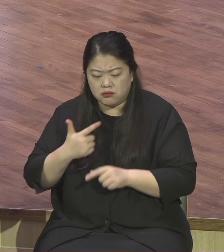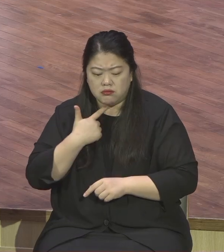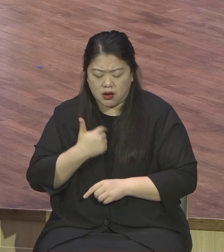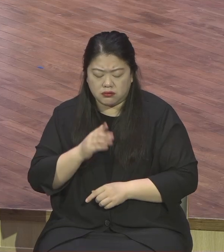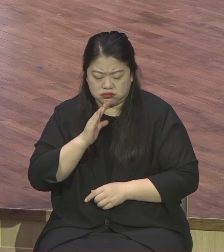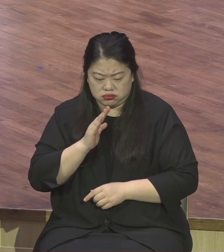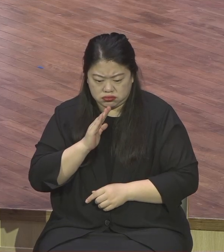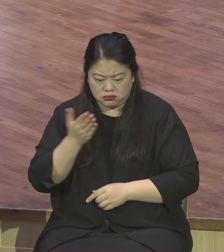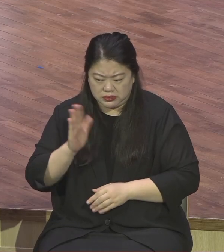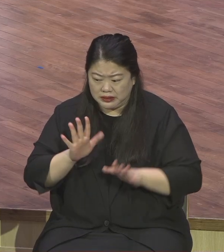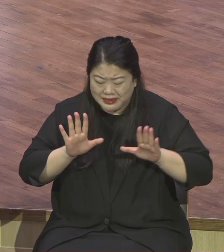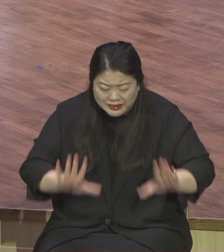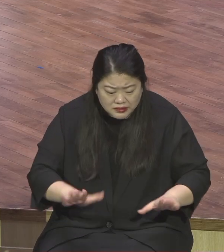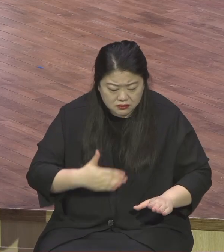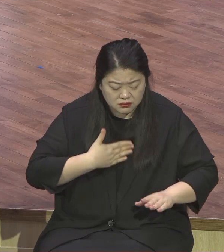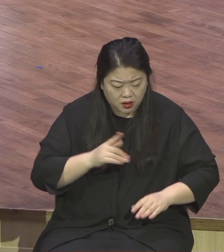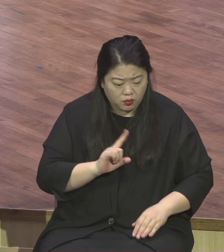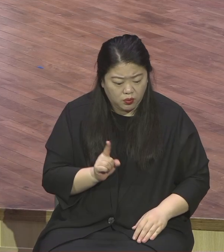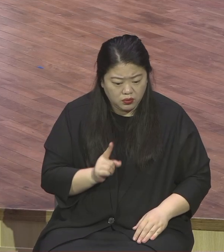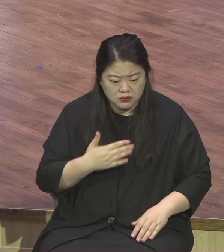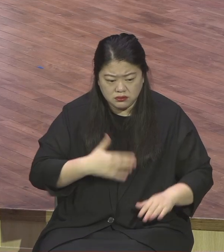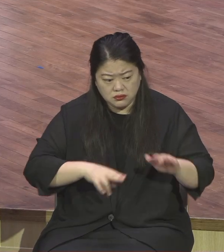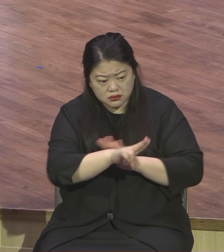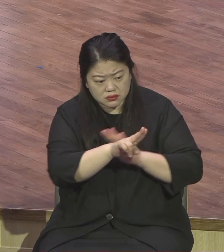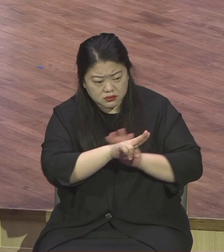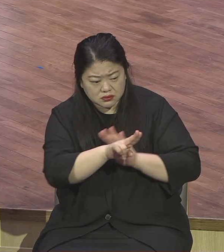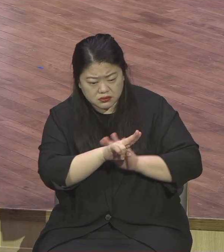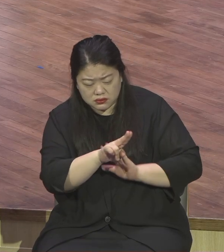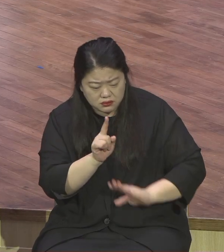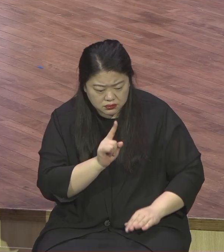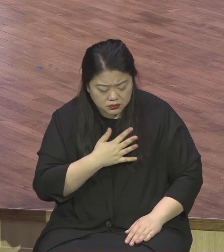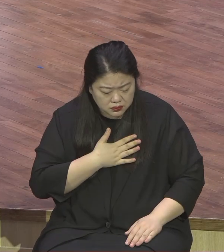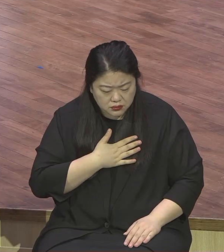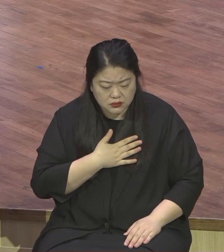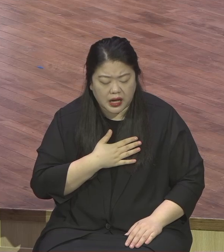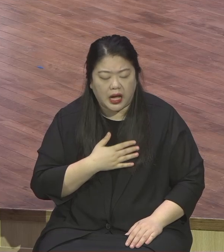이렇게 나는 아무것도 아니다. I'm nothing 돼야 돼요. 나 아무것도 아니구나.